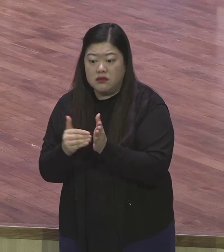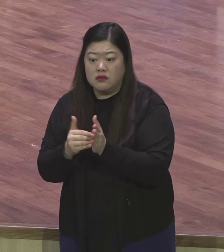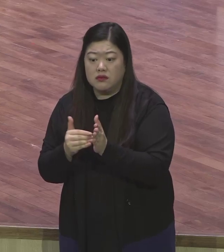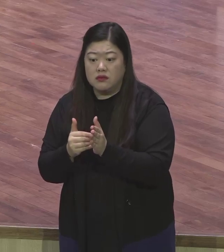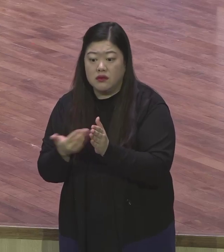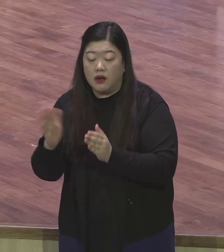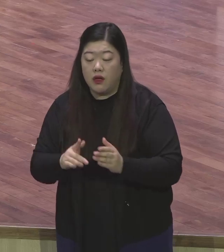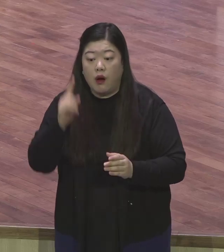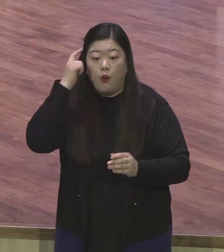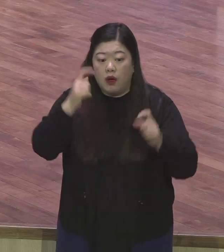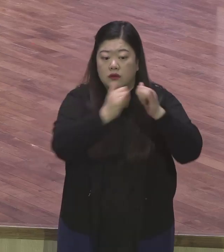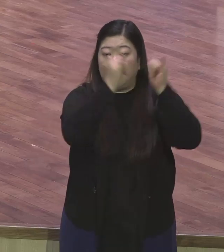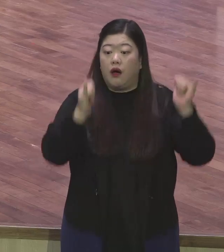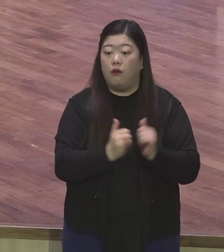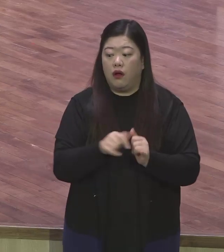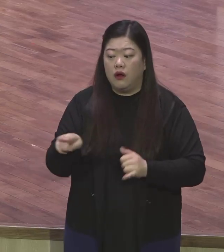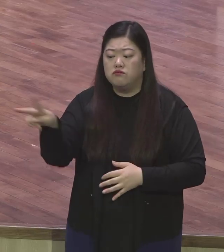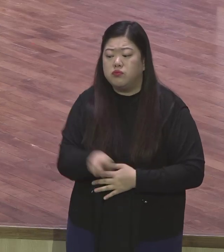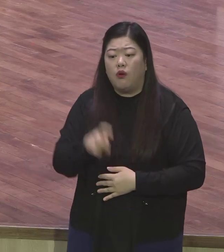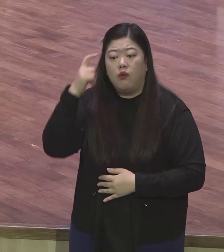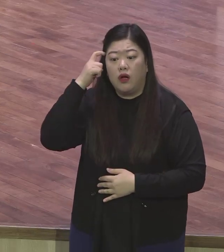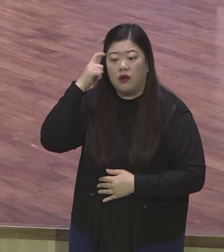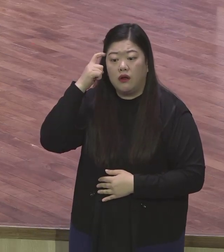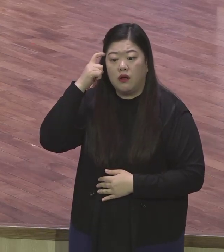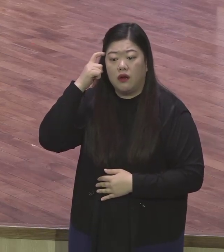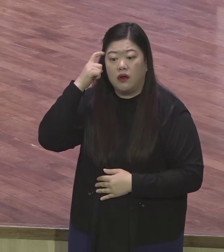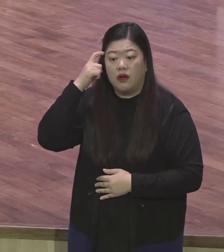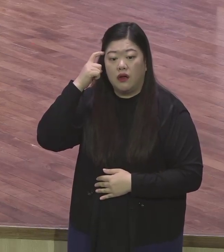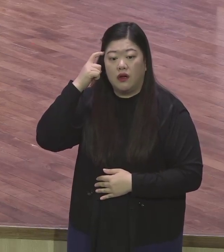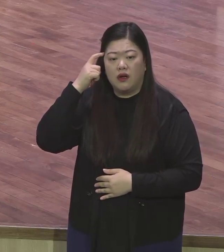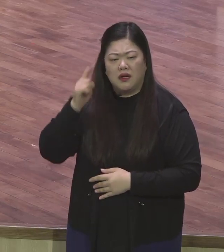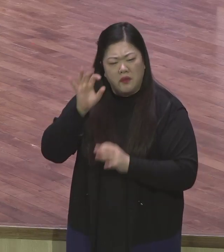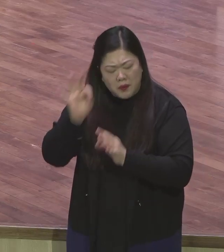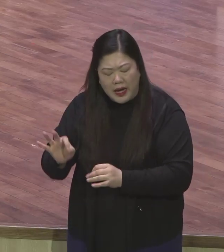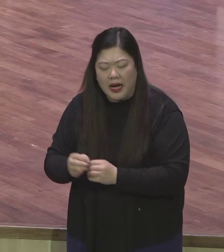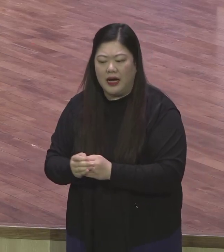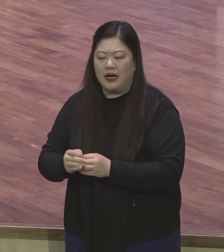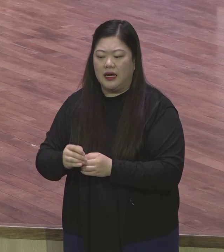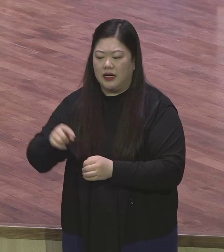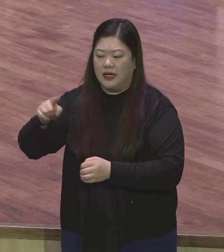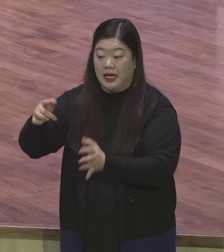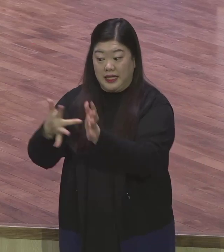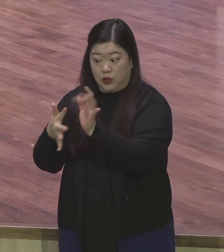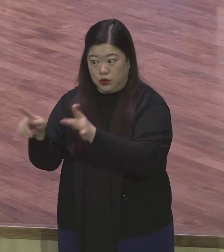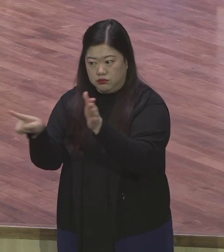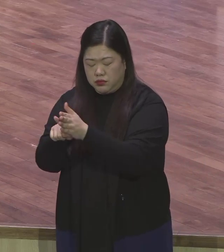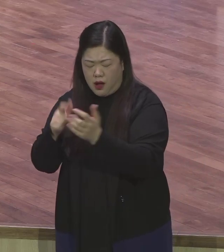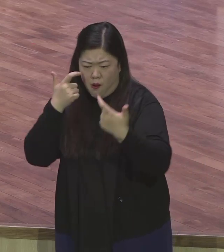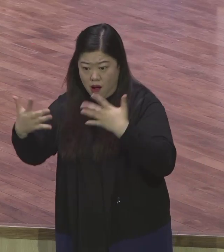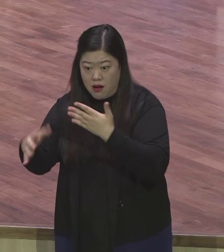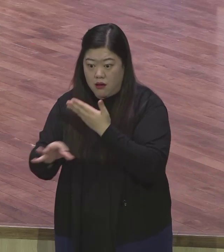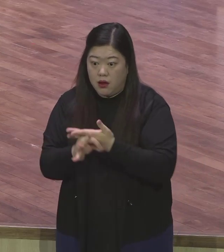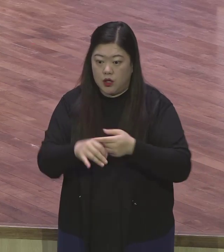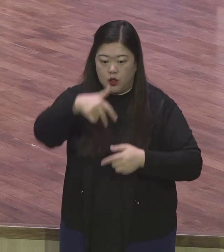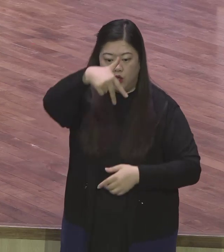예수를 믿게 되면 다른 게 안 들어가. 주체 사상이 안 들어가. 그러니까 예수 믿으면